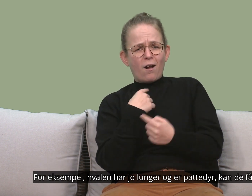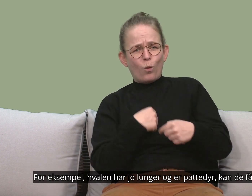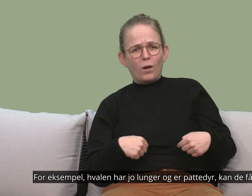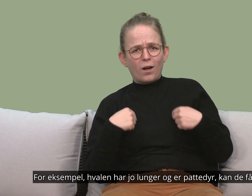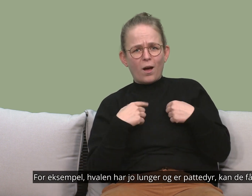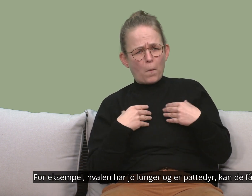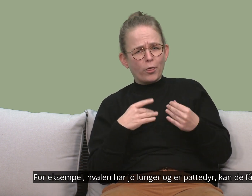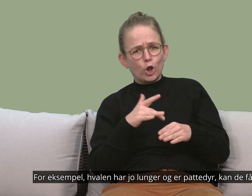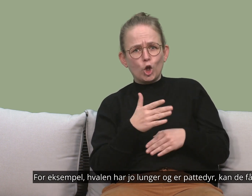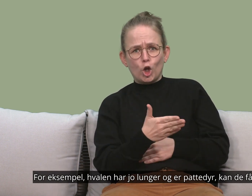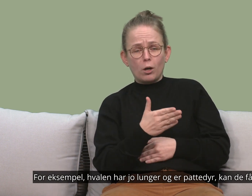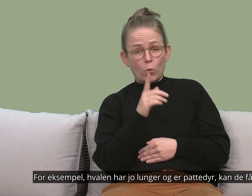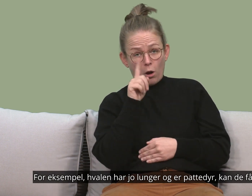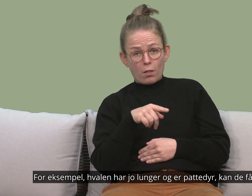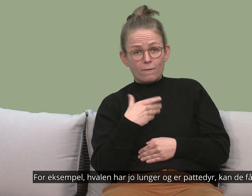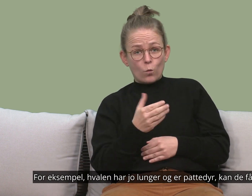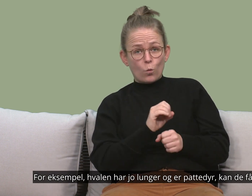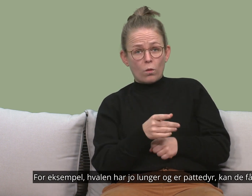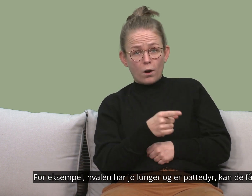og er pattedyr. Kan de få korona?